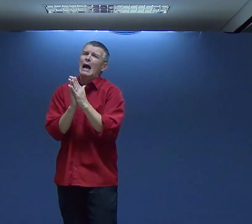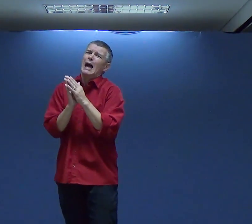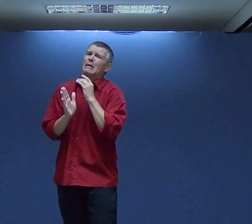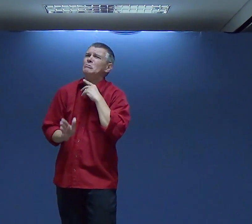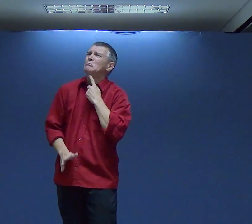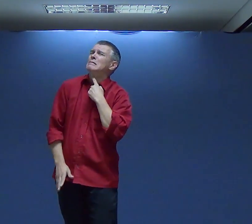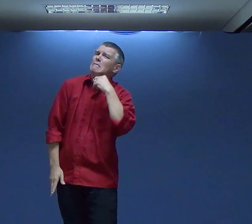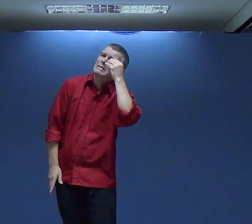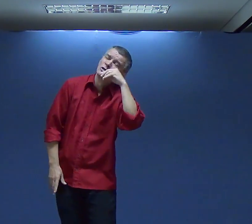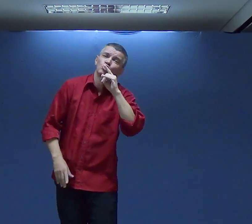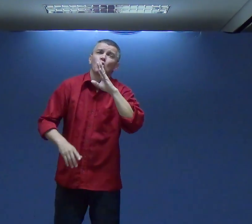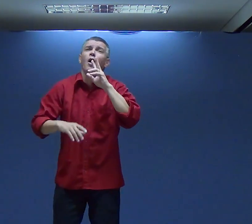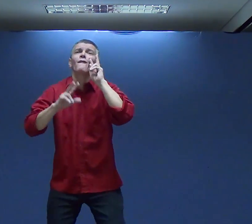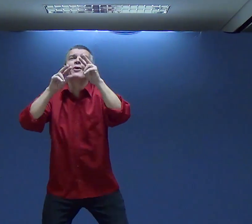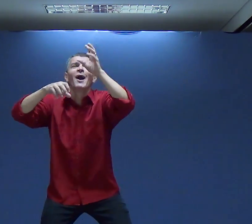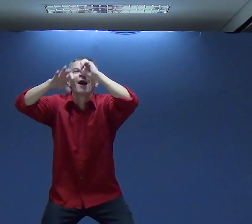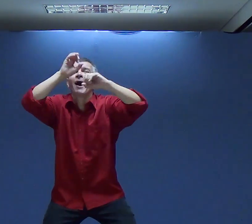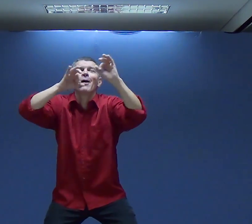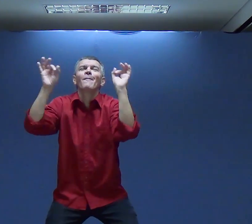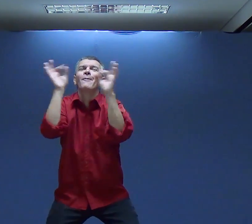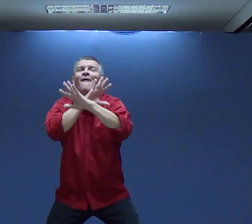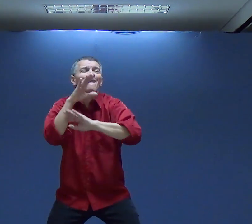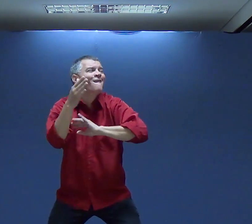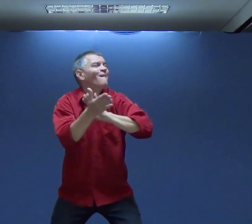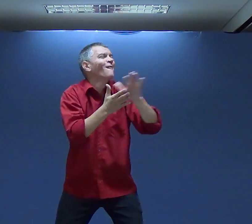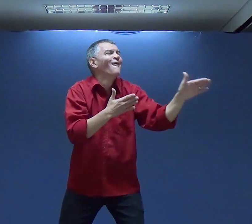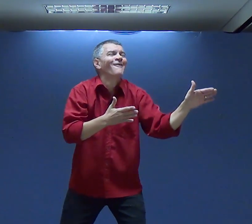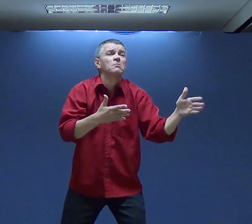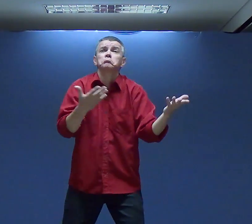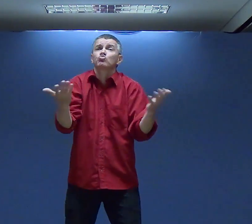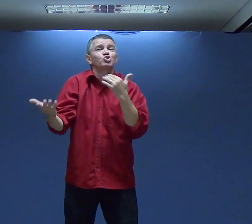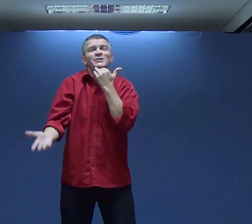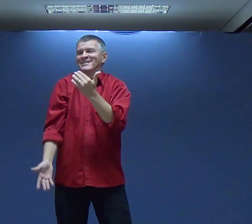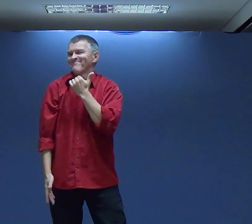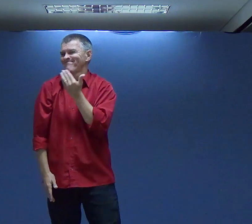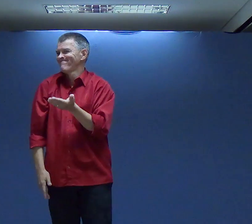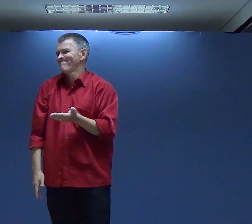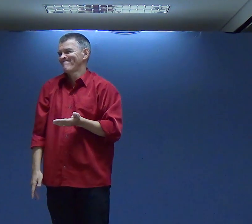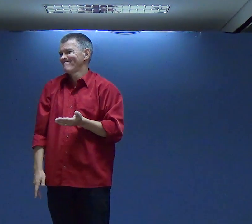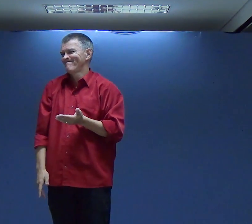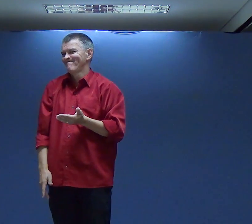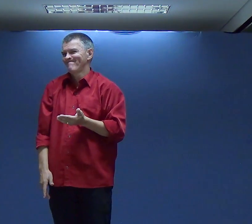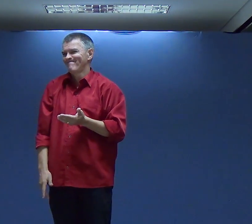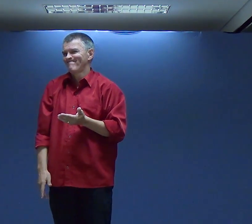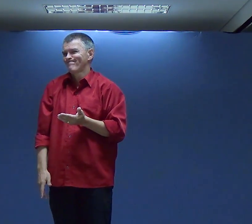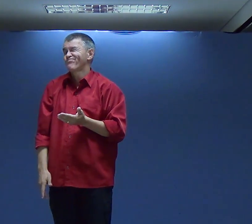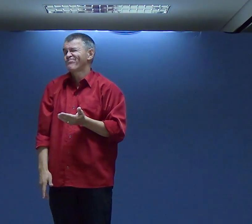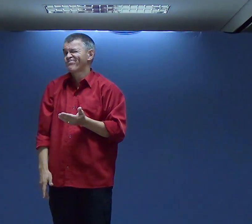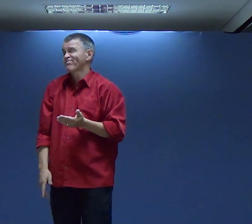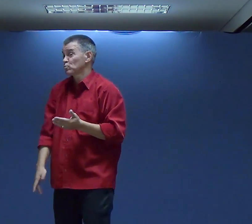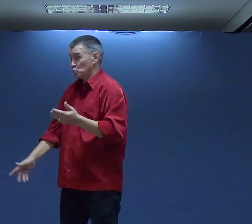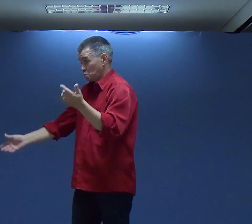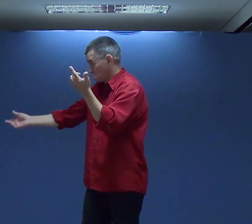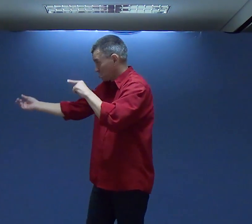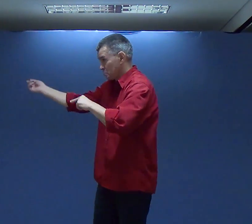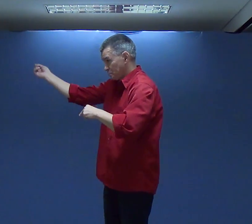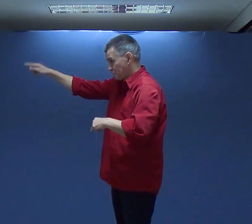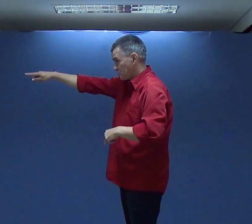Ore Ore pelos surdos Ore surdo Lembre-se de orar Lembre-se de querer aprender